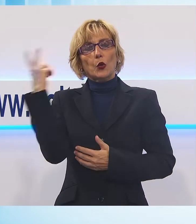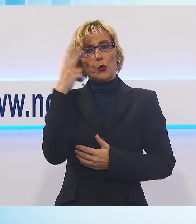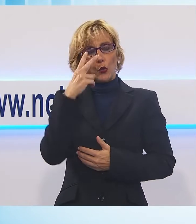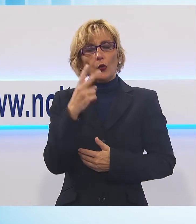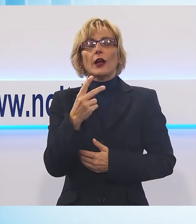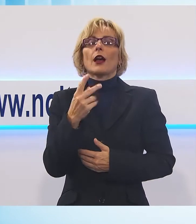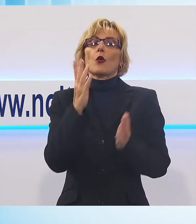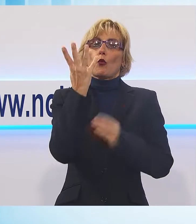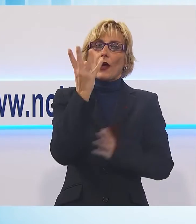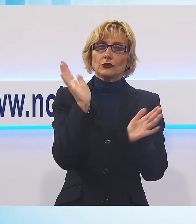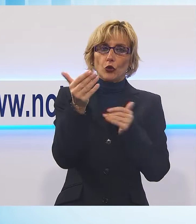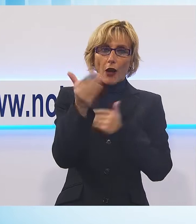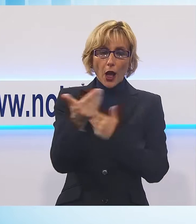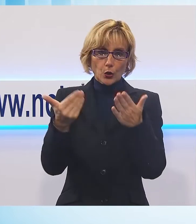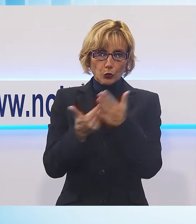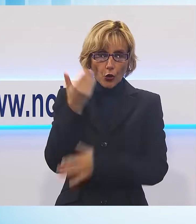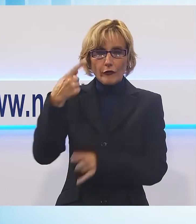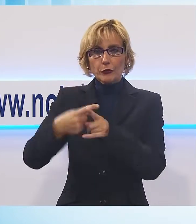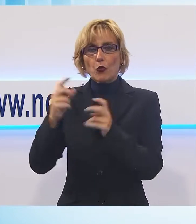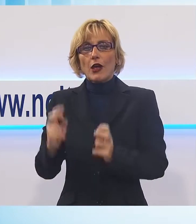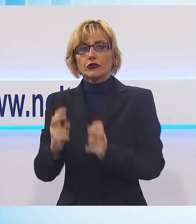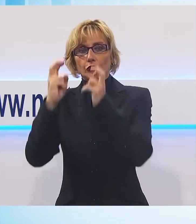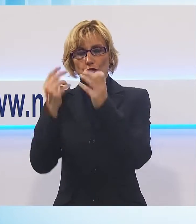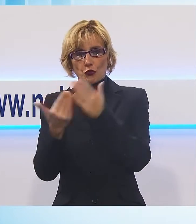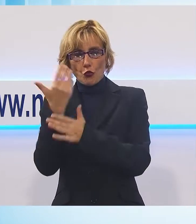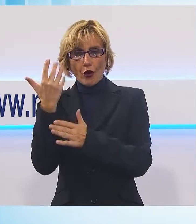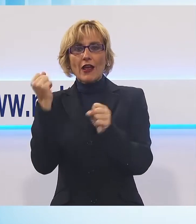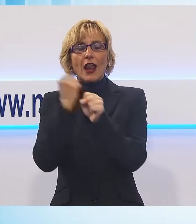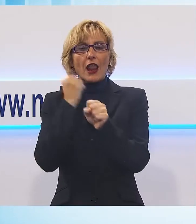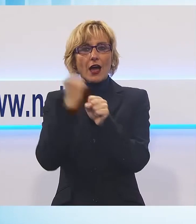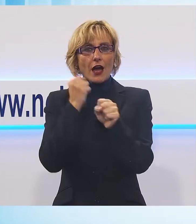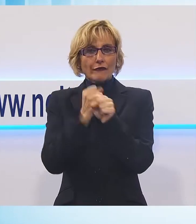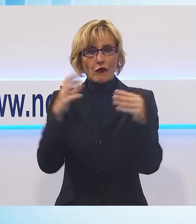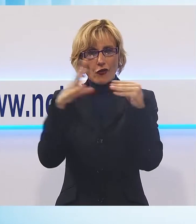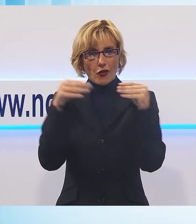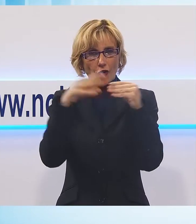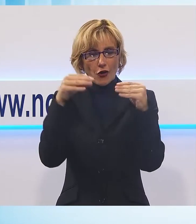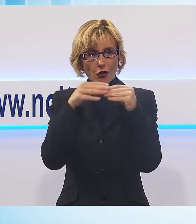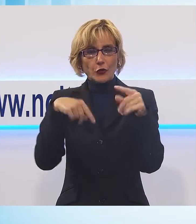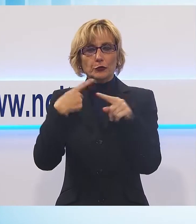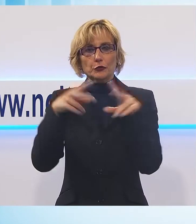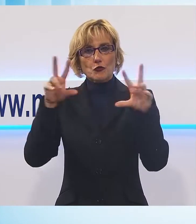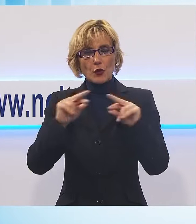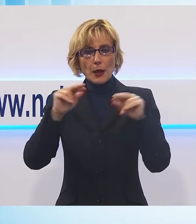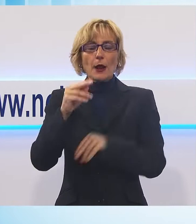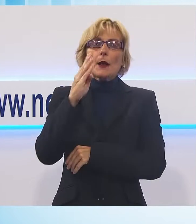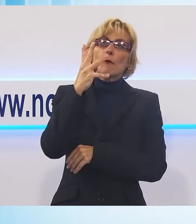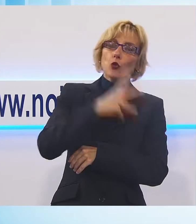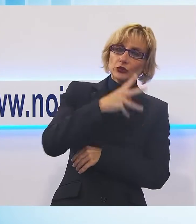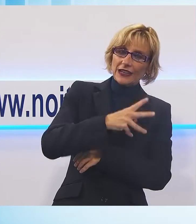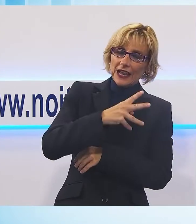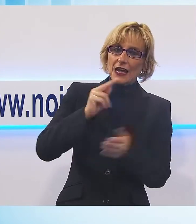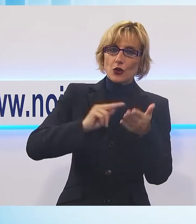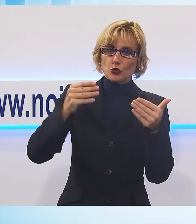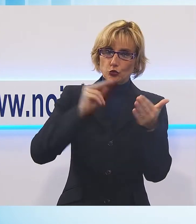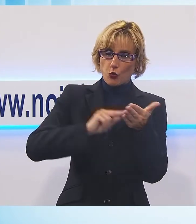4 nuove aule e un ascensore, lavori di ristrutturazione a modernamento della provincia al Bus Draghi di Mutigliano e al liceo